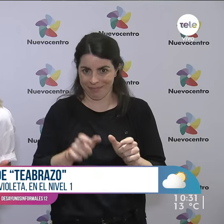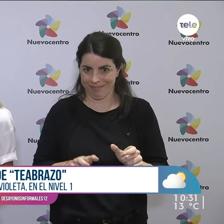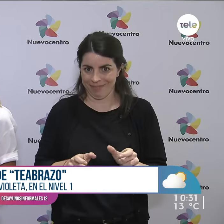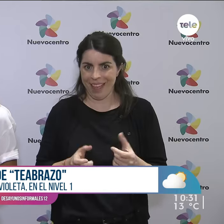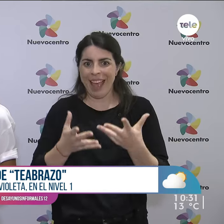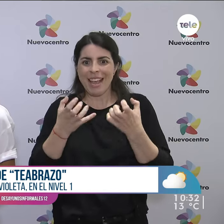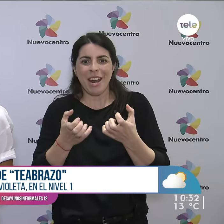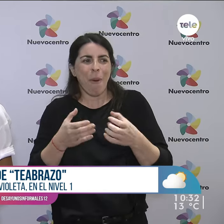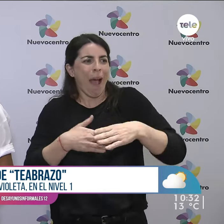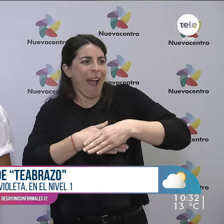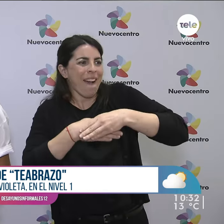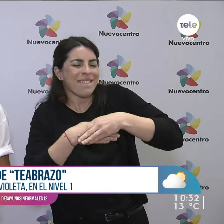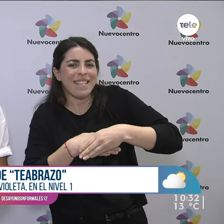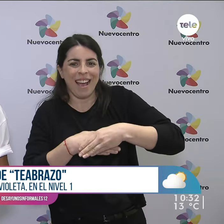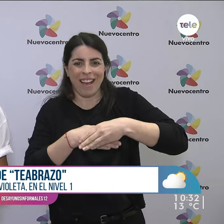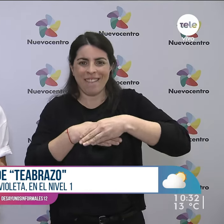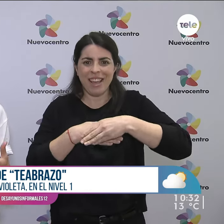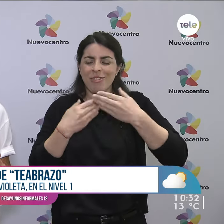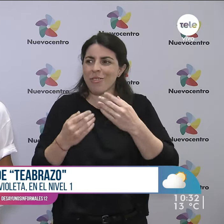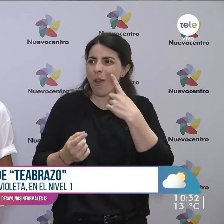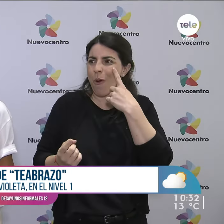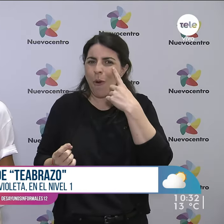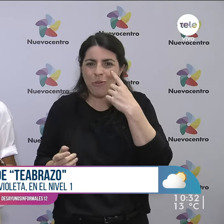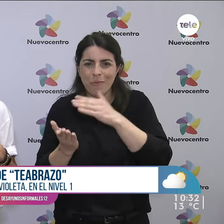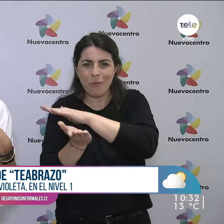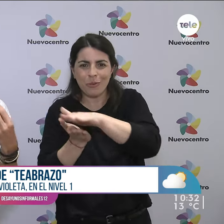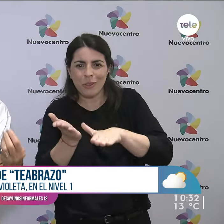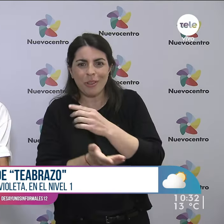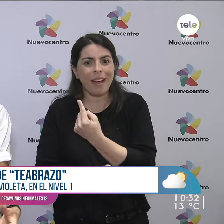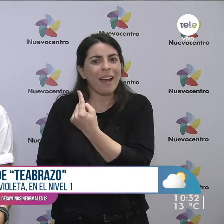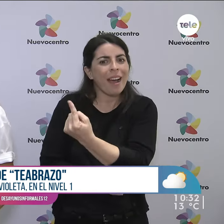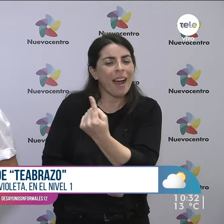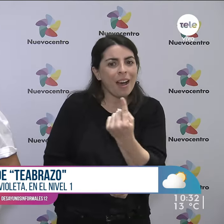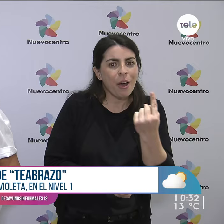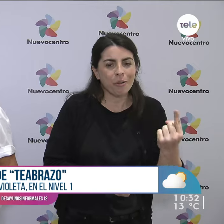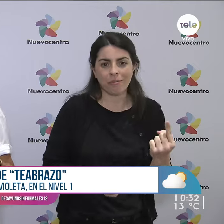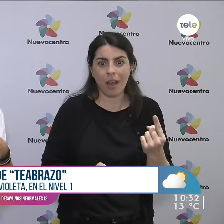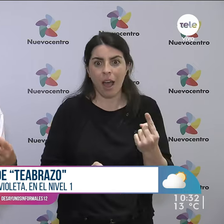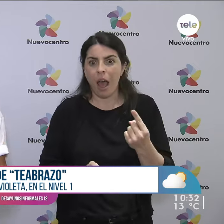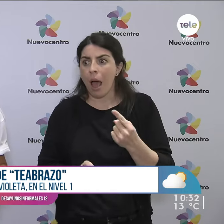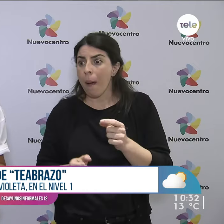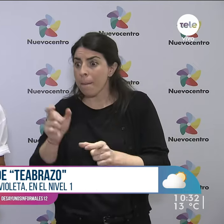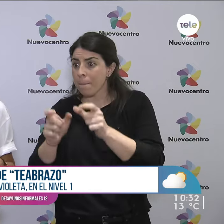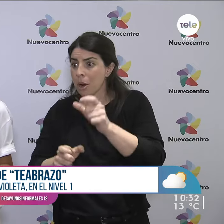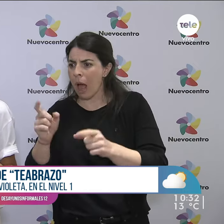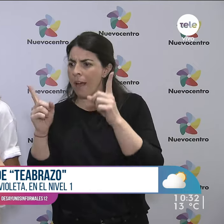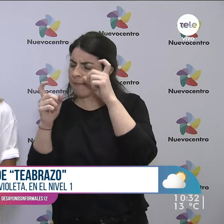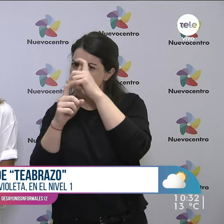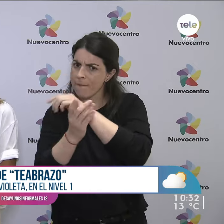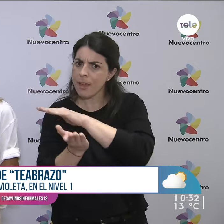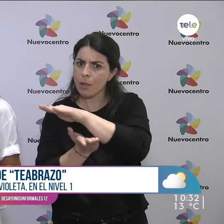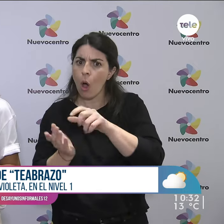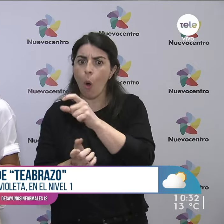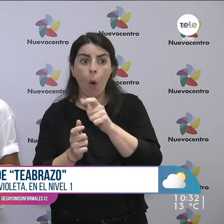amigables con todos. Entonces vamos conociendo, ya sean dificultades o comunidades, o lo que sea, para